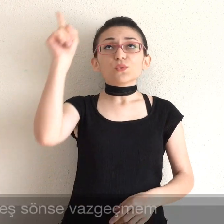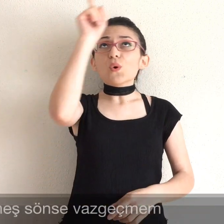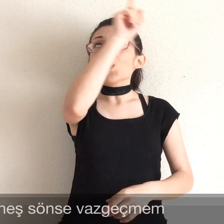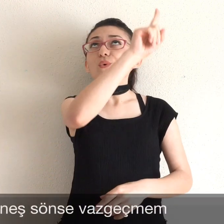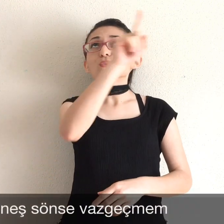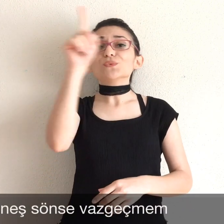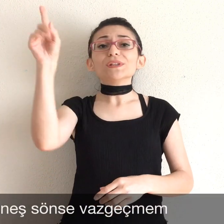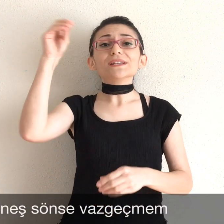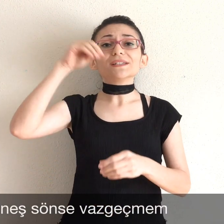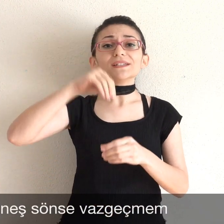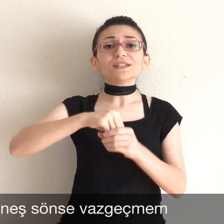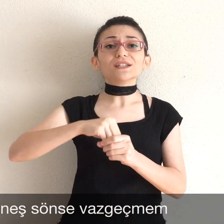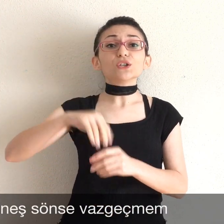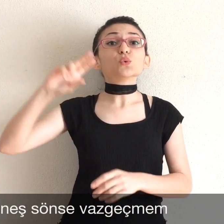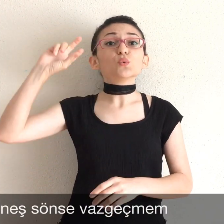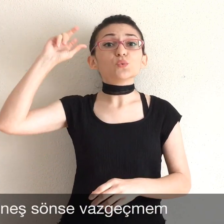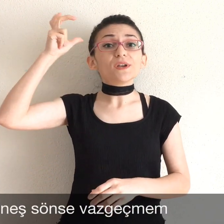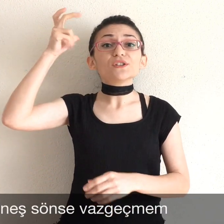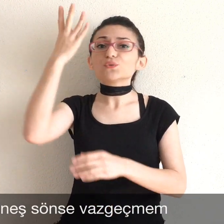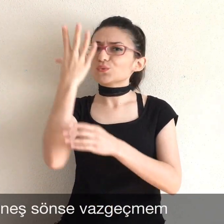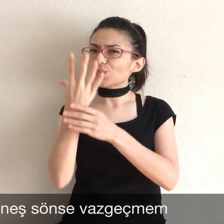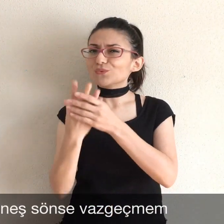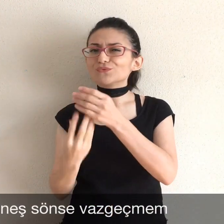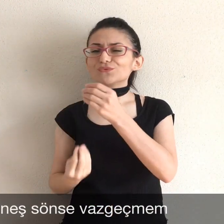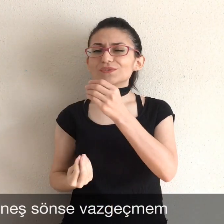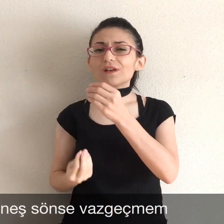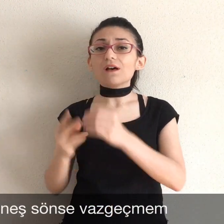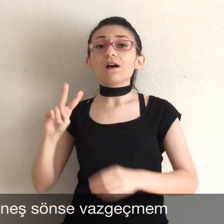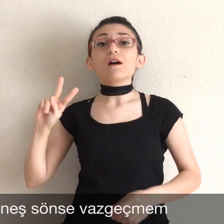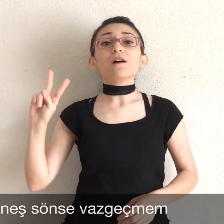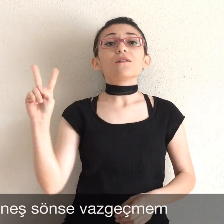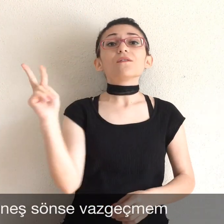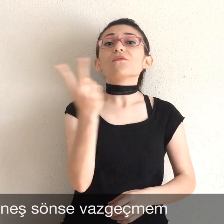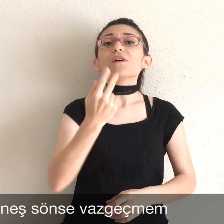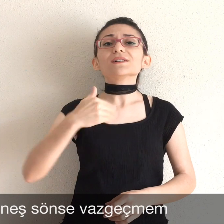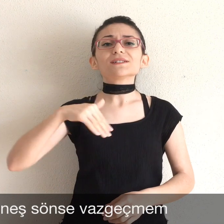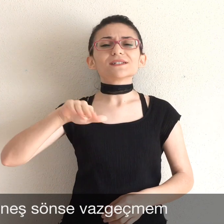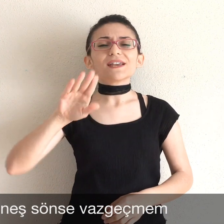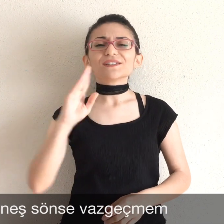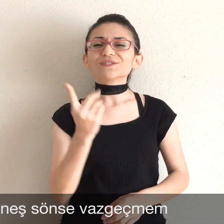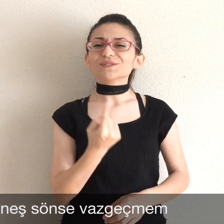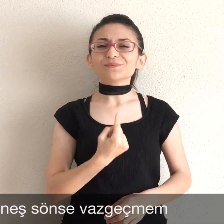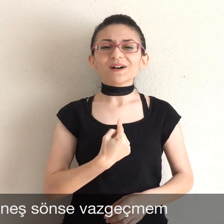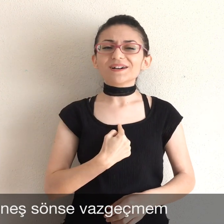Gökteki güneş sönse vazgeçmem